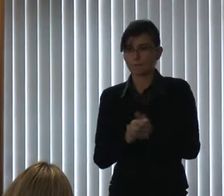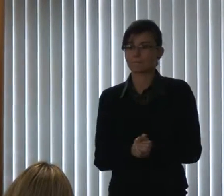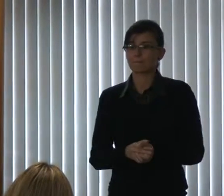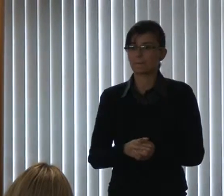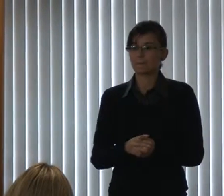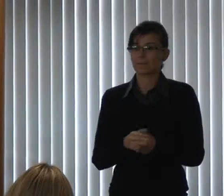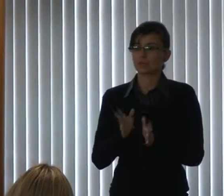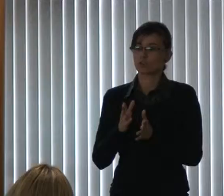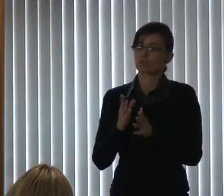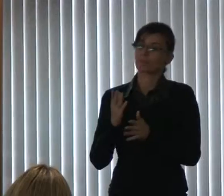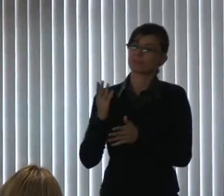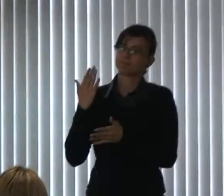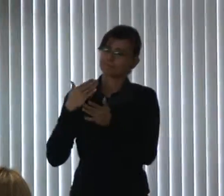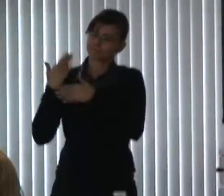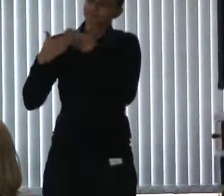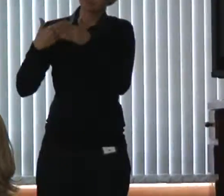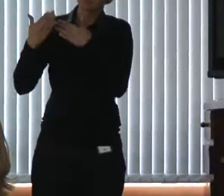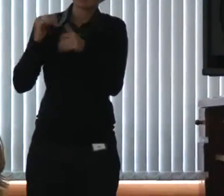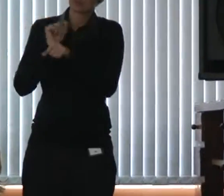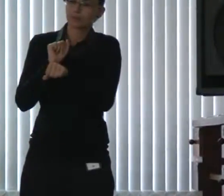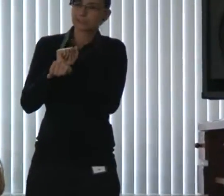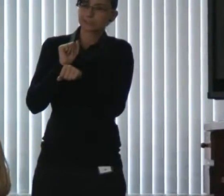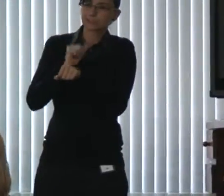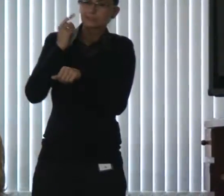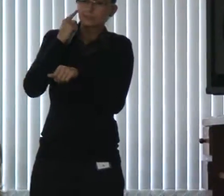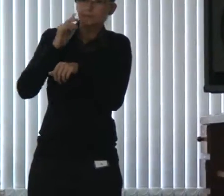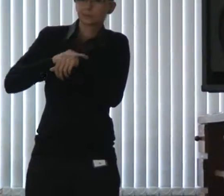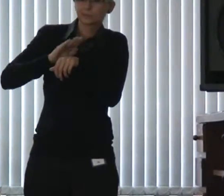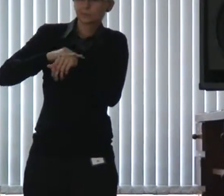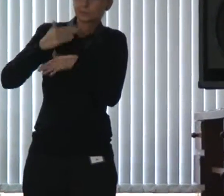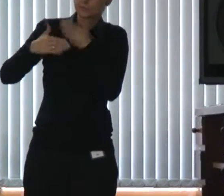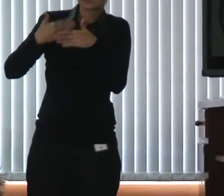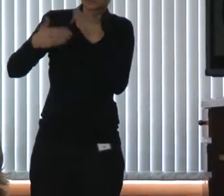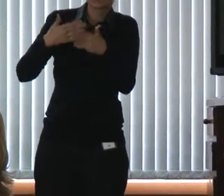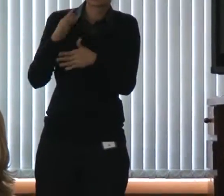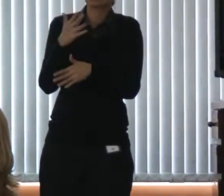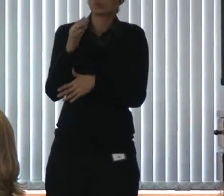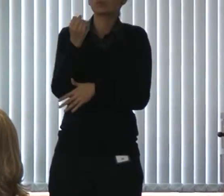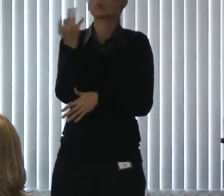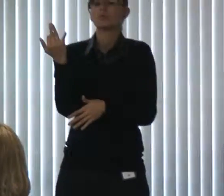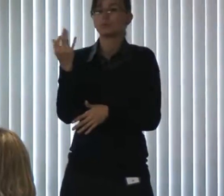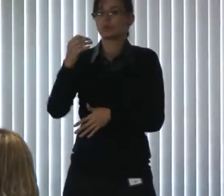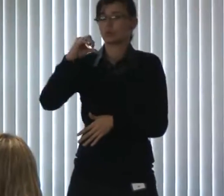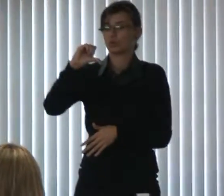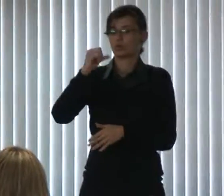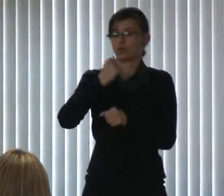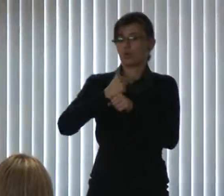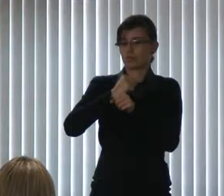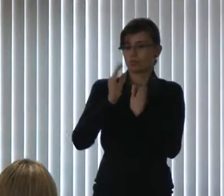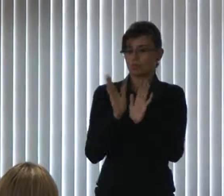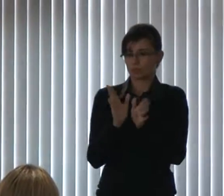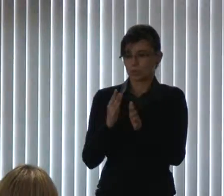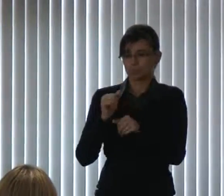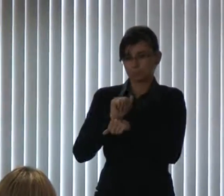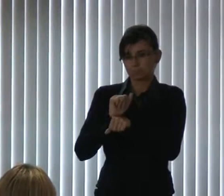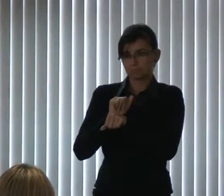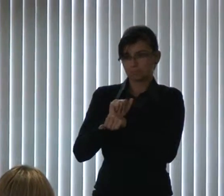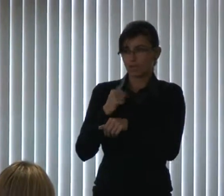Legislativa, o vereador Paulo Salamone, durou nove anos. Eu estou completando nove anos, estou no meu terceiro mandato.